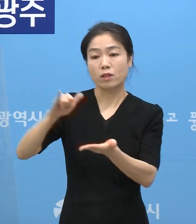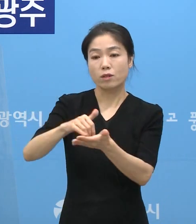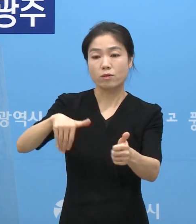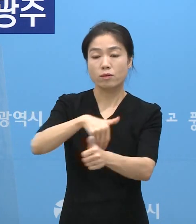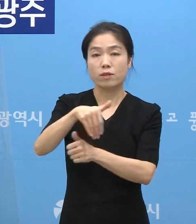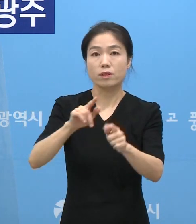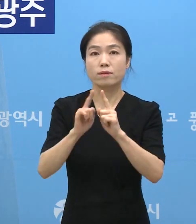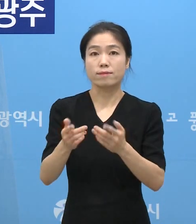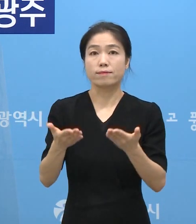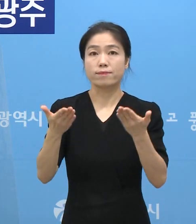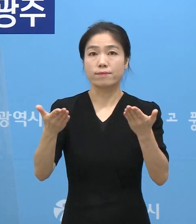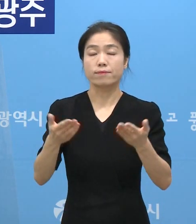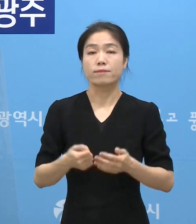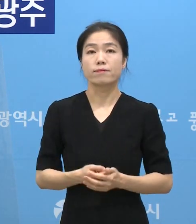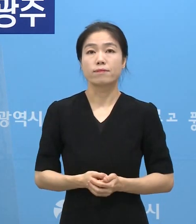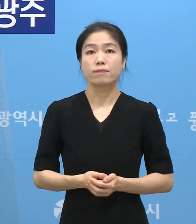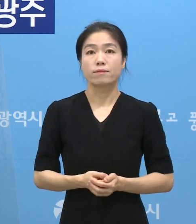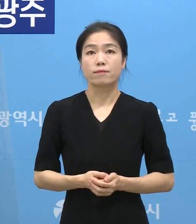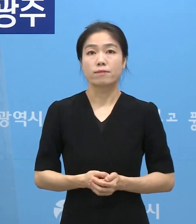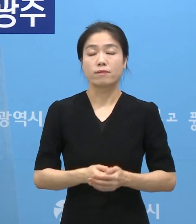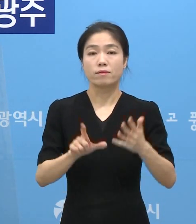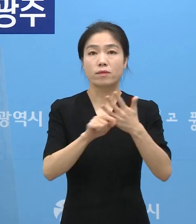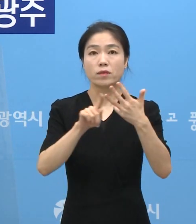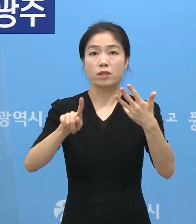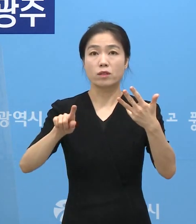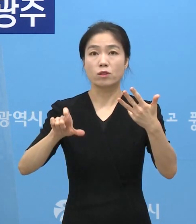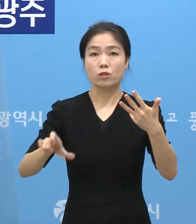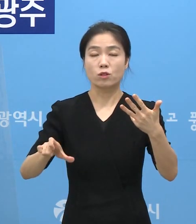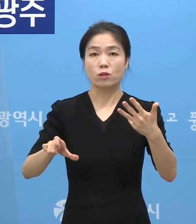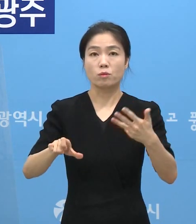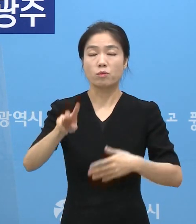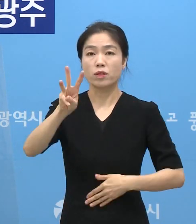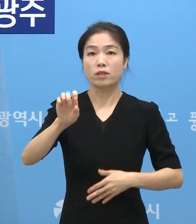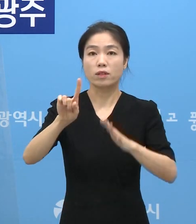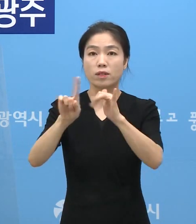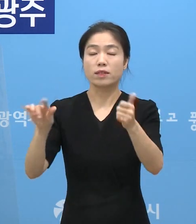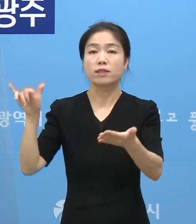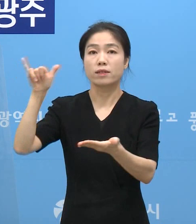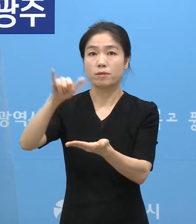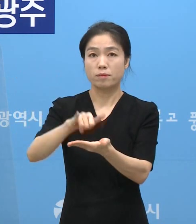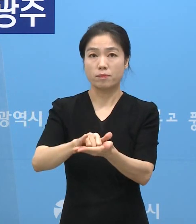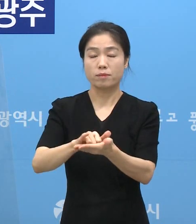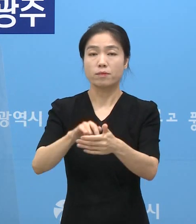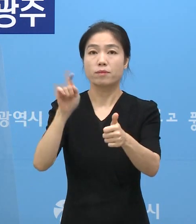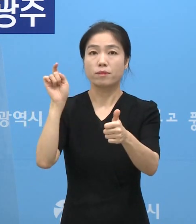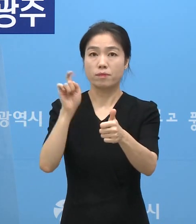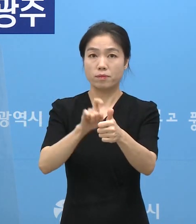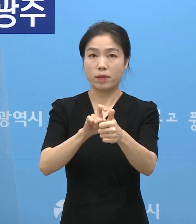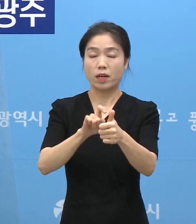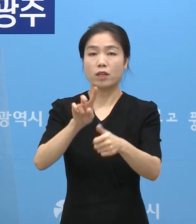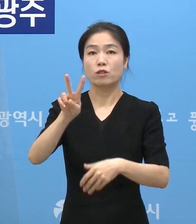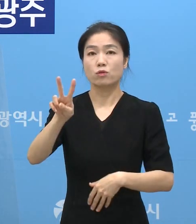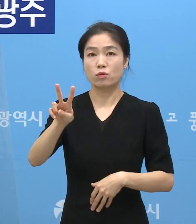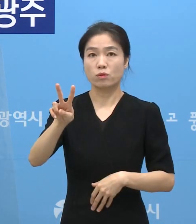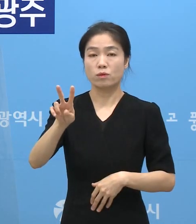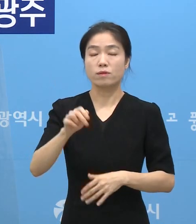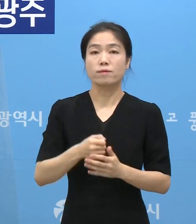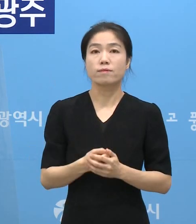말씀드리겠습니다. 8월 15일에 31명이 입국해서 확진자가 2명이었습니다.